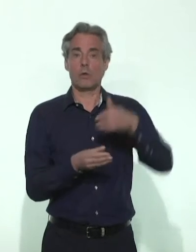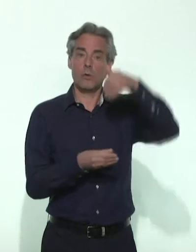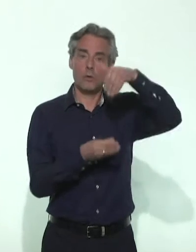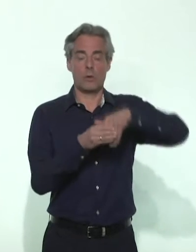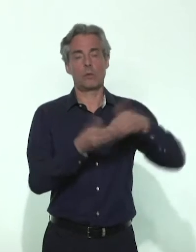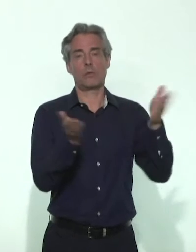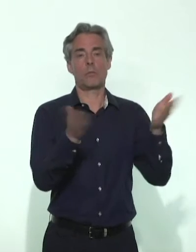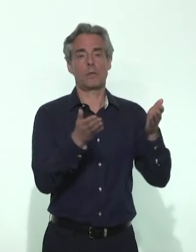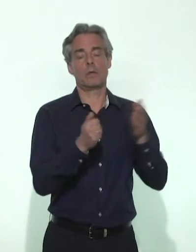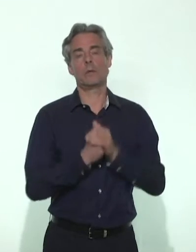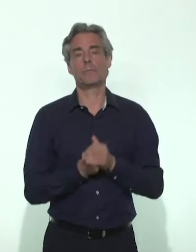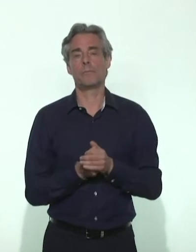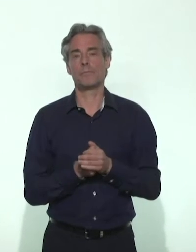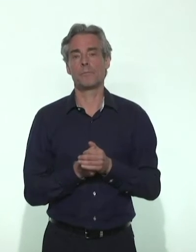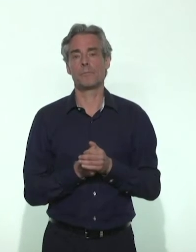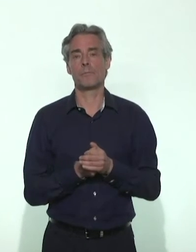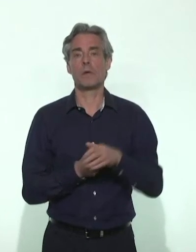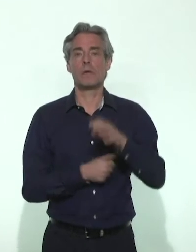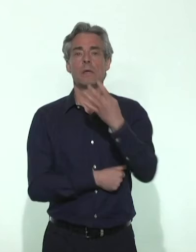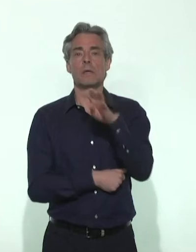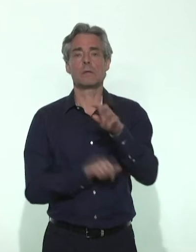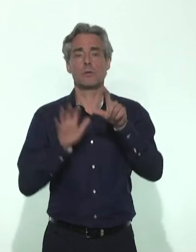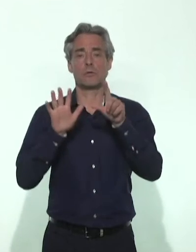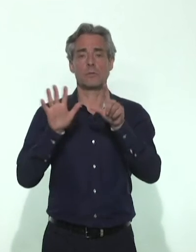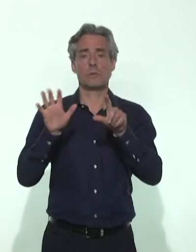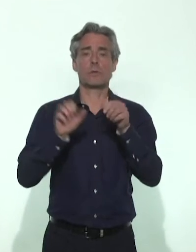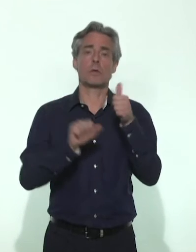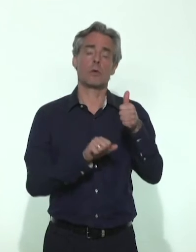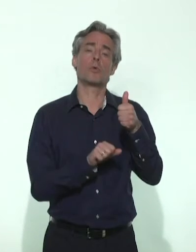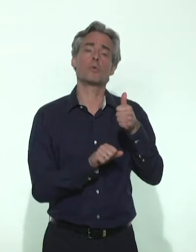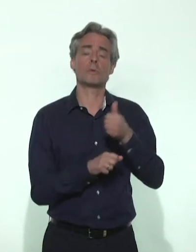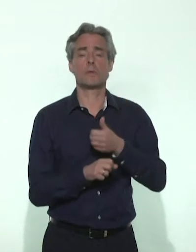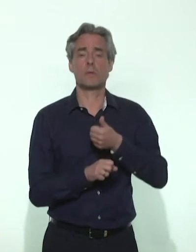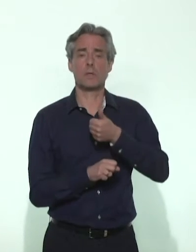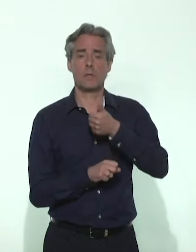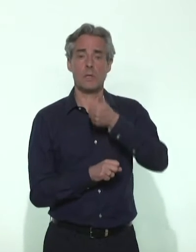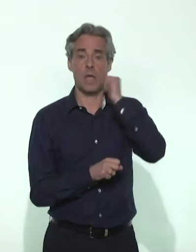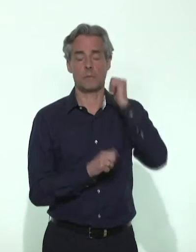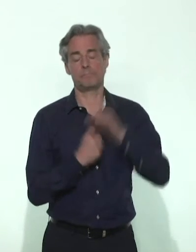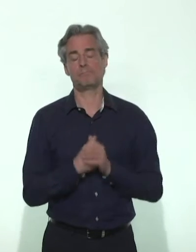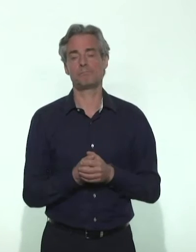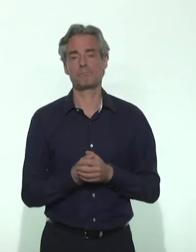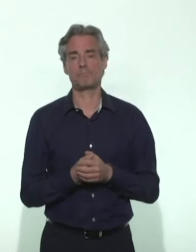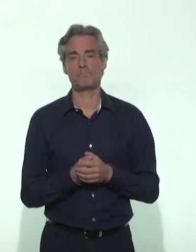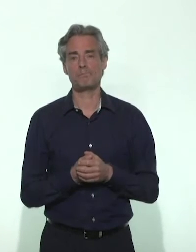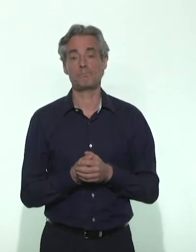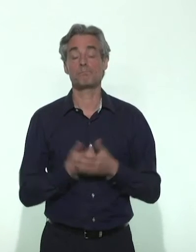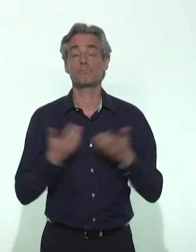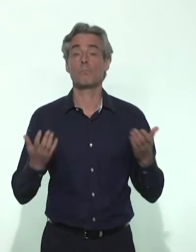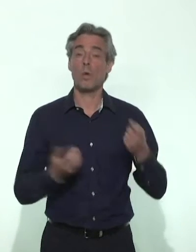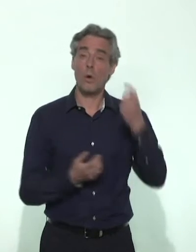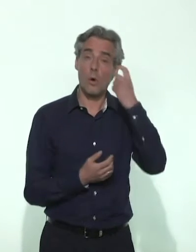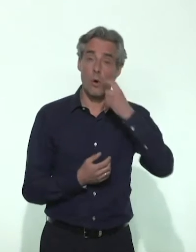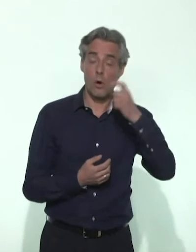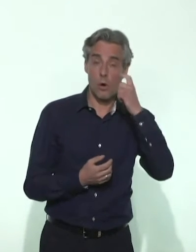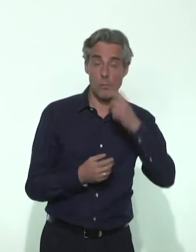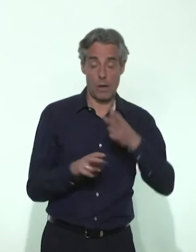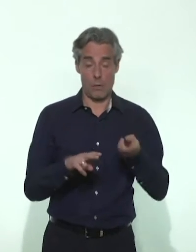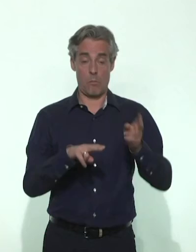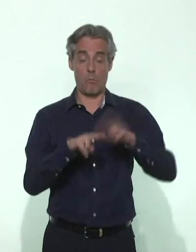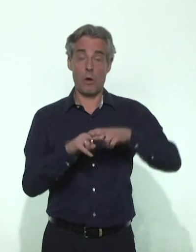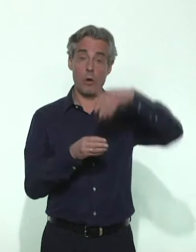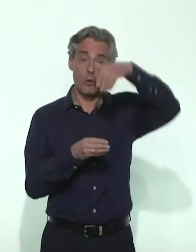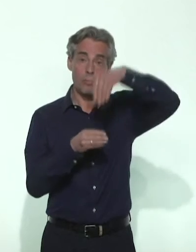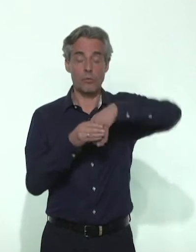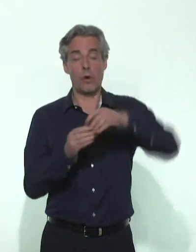milieu hospitalier. 471 décès avaient été signalés la veille. Nous observons aussi la mortalité